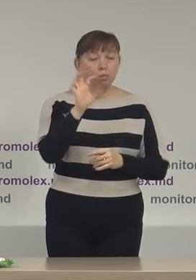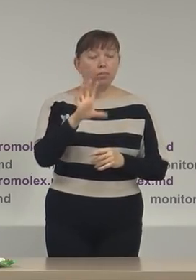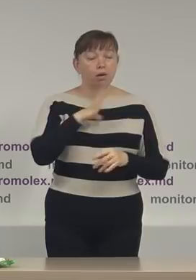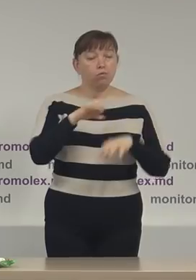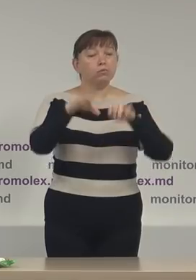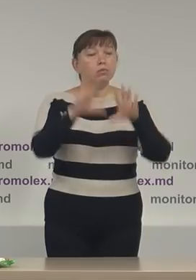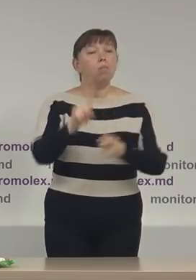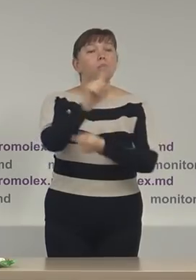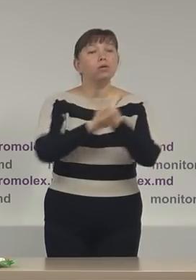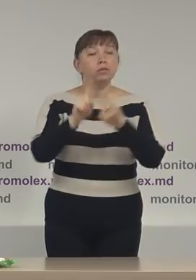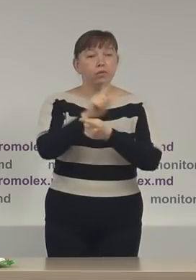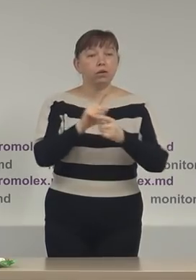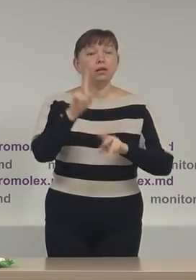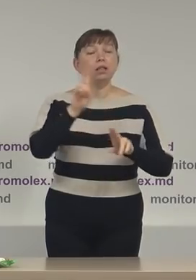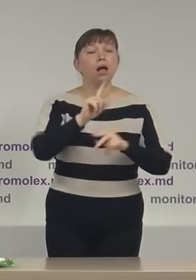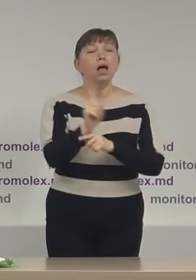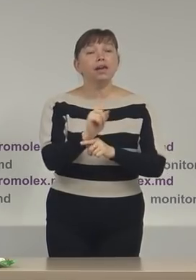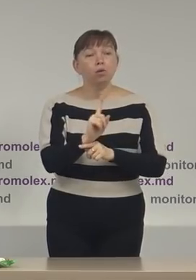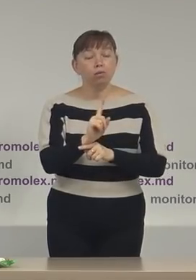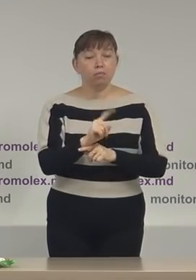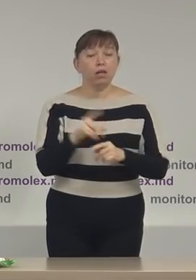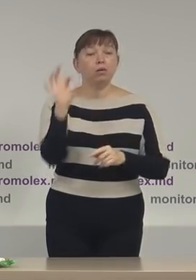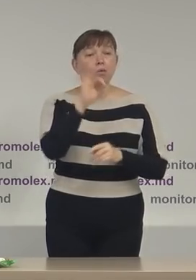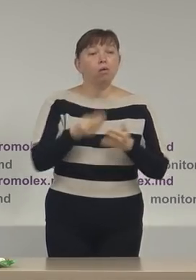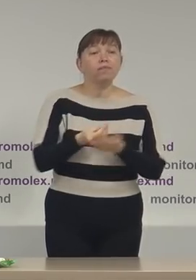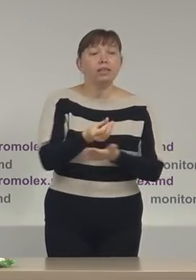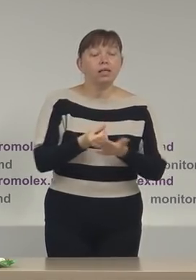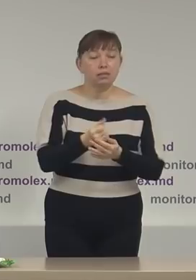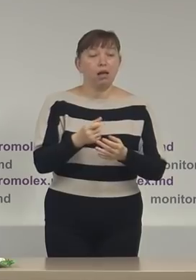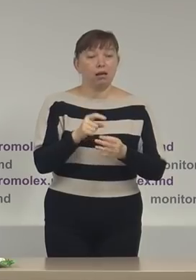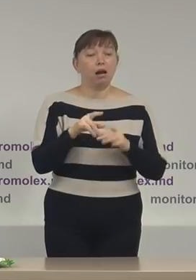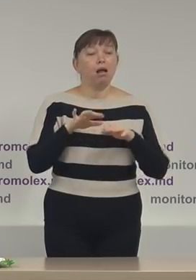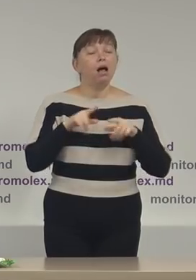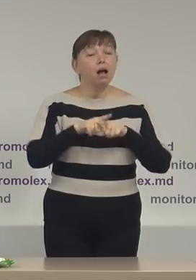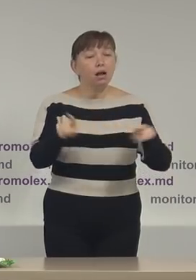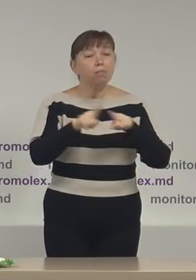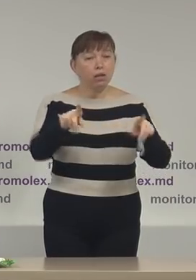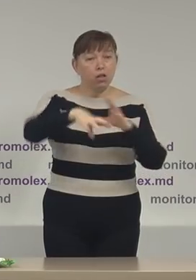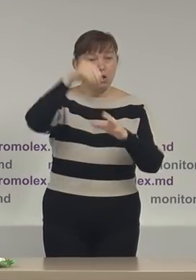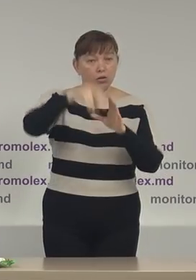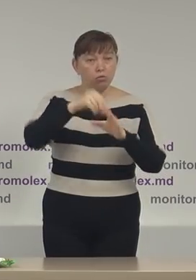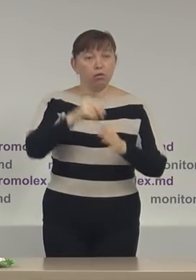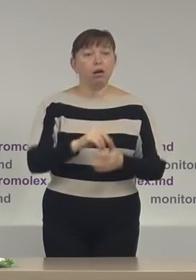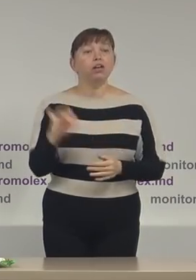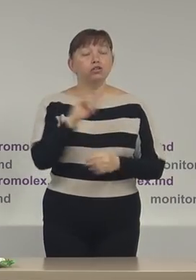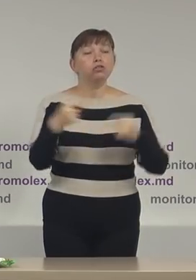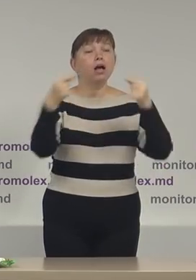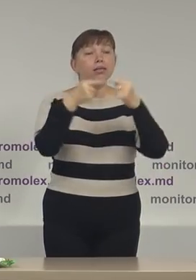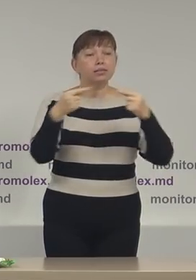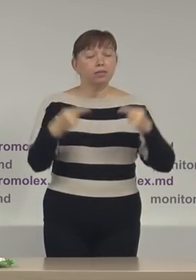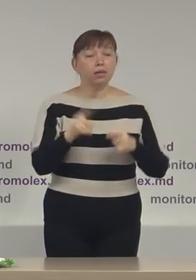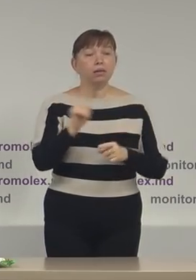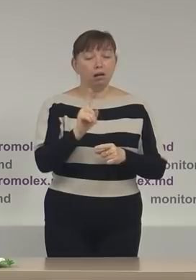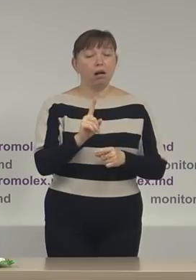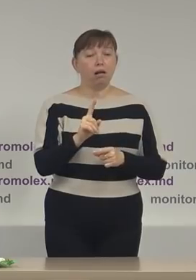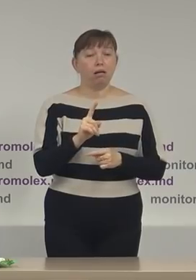modificări la regulamentul cu privire la finanțarea campaniilor electorale și a stabilit, ca punct